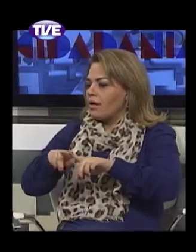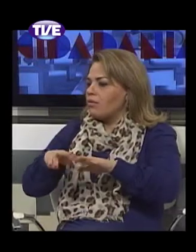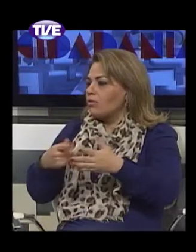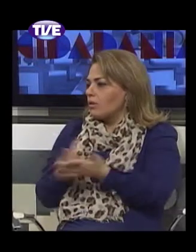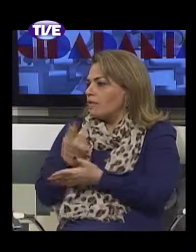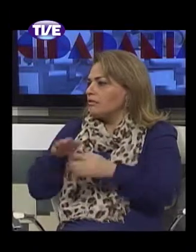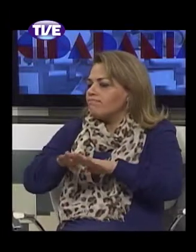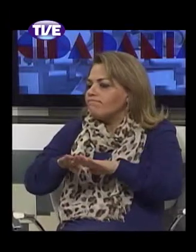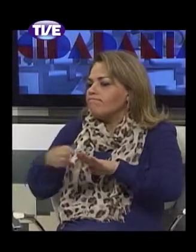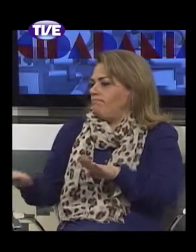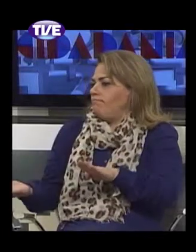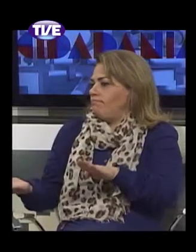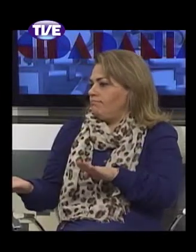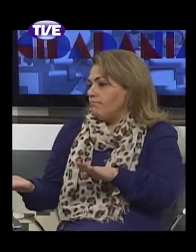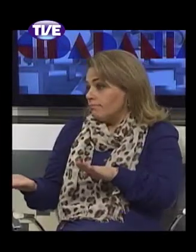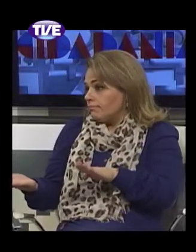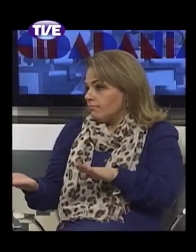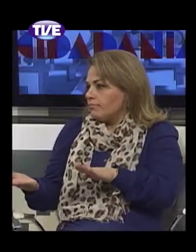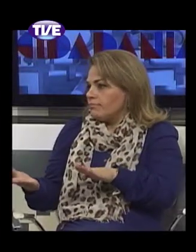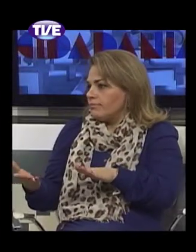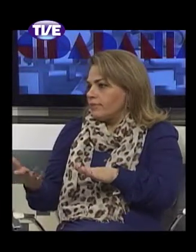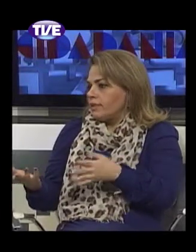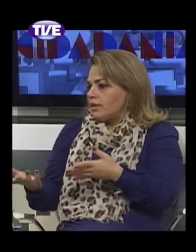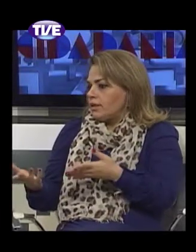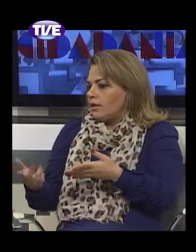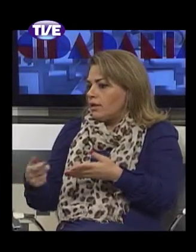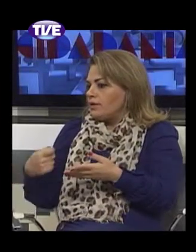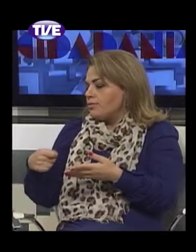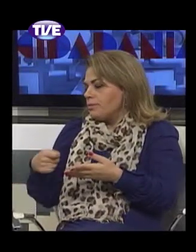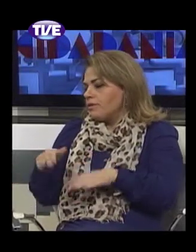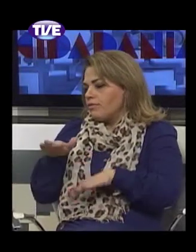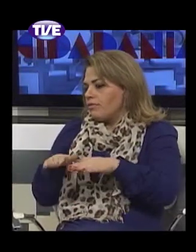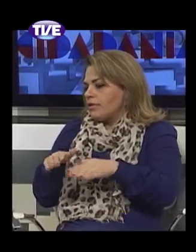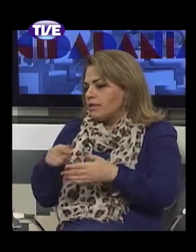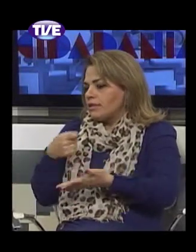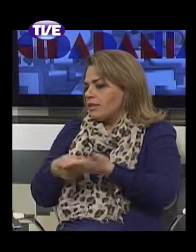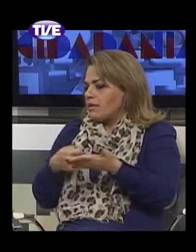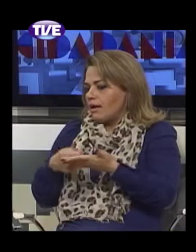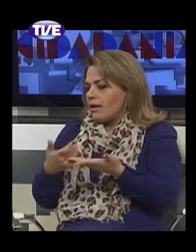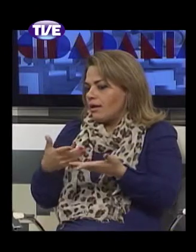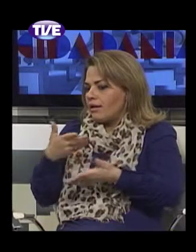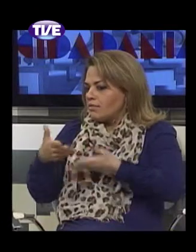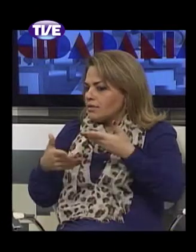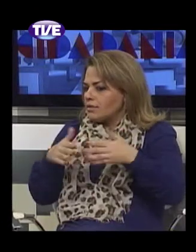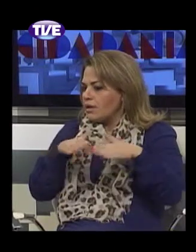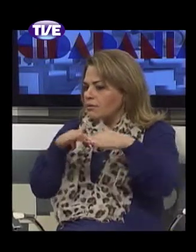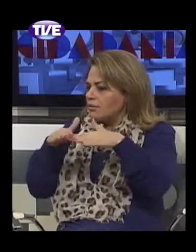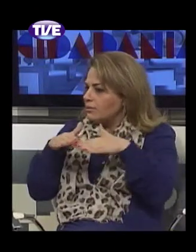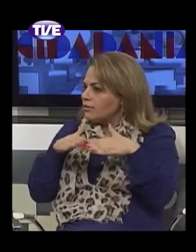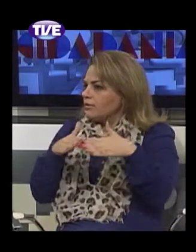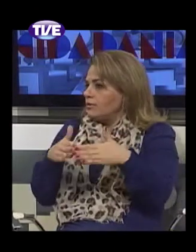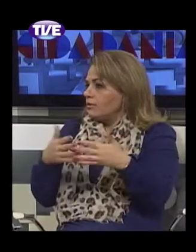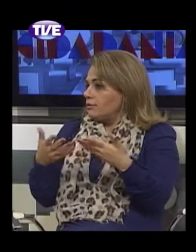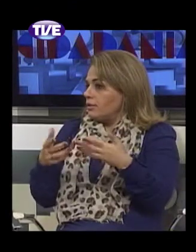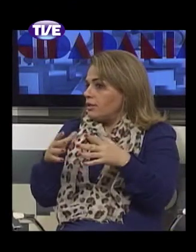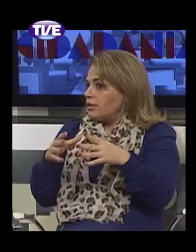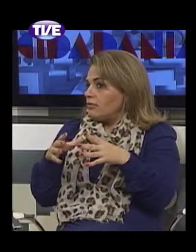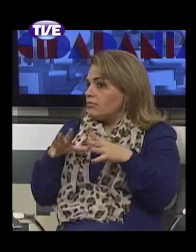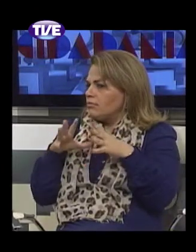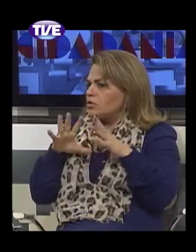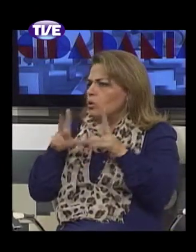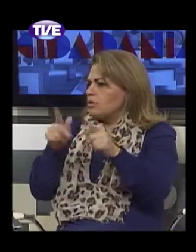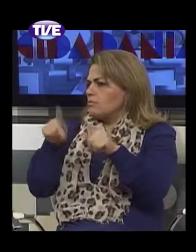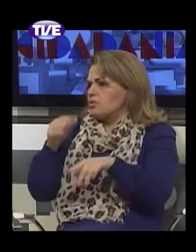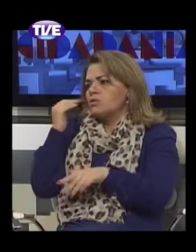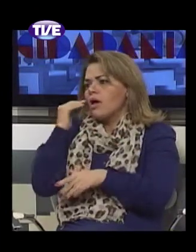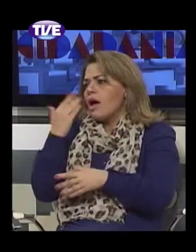que a língua de sinais fosse universalizada. Nós vivemos essa semana um debate na Assembleia Legislativa e nós